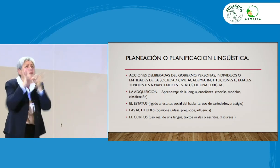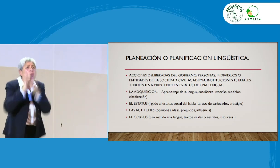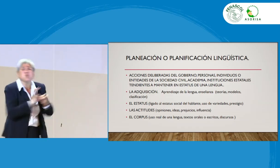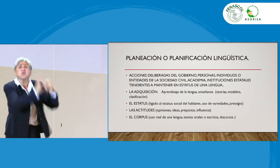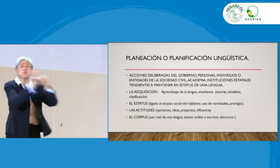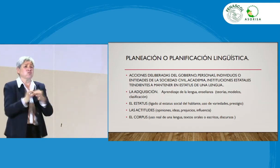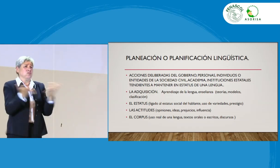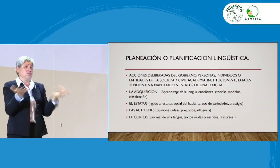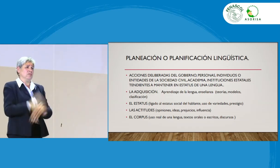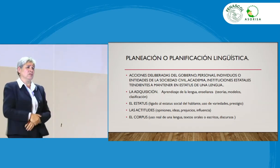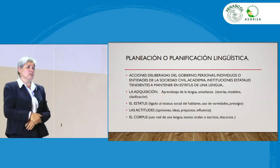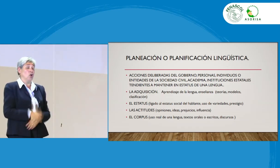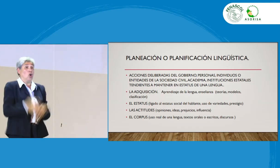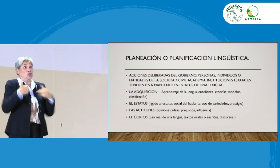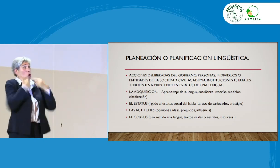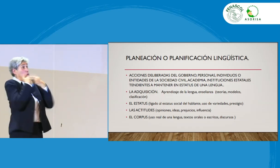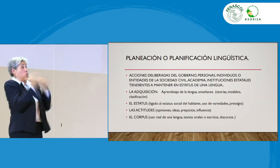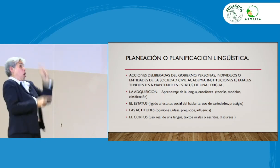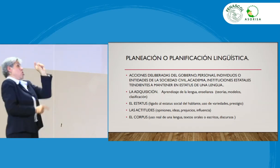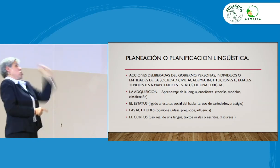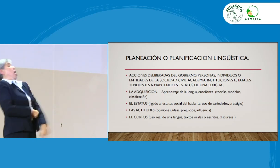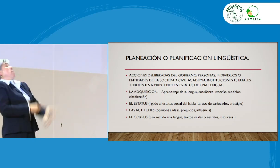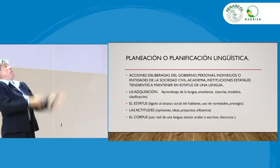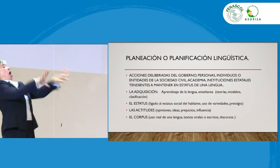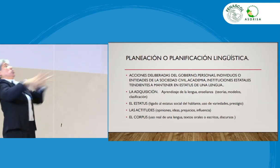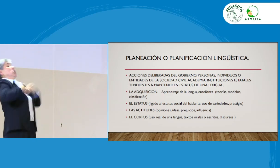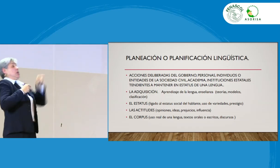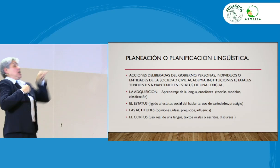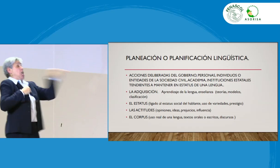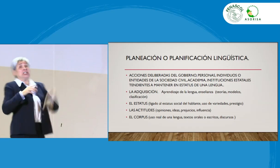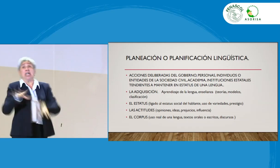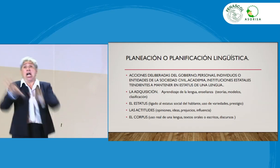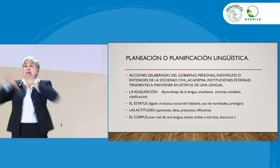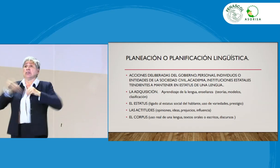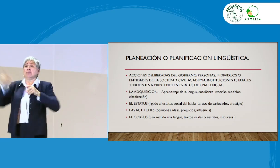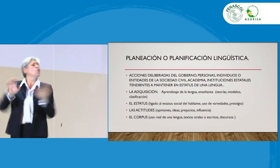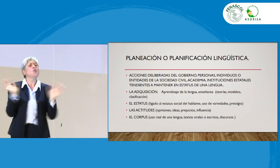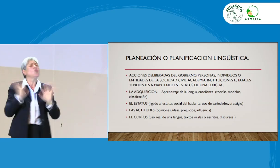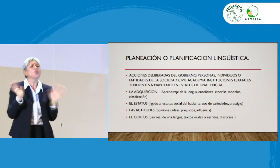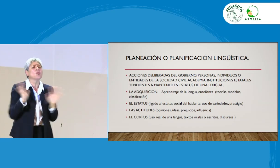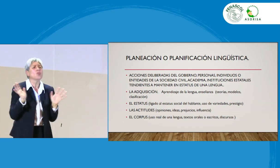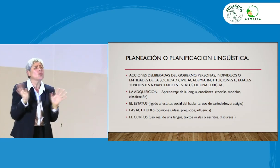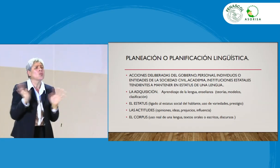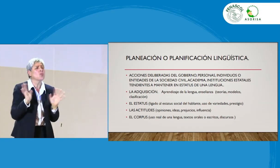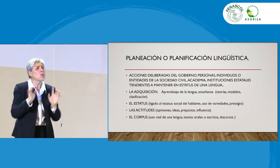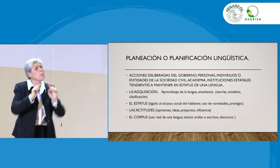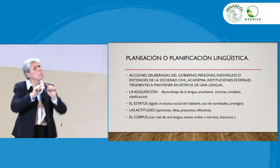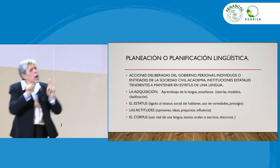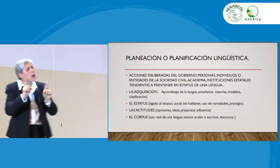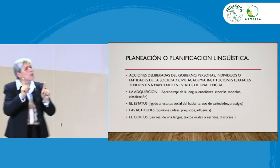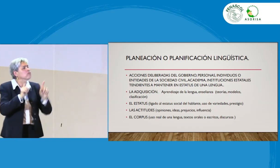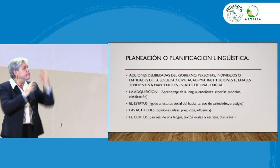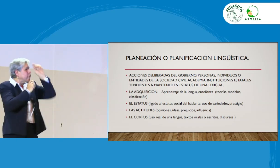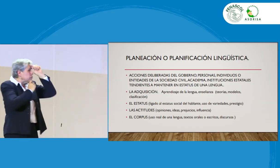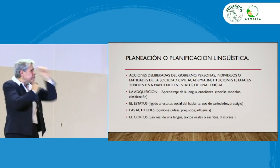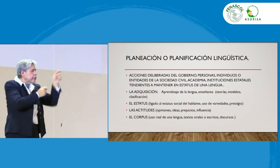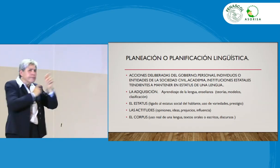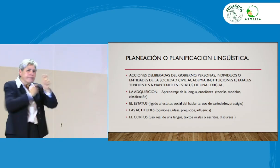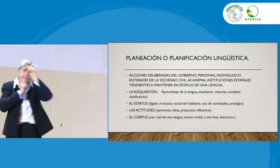tengamos, o unámonos, porque no es como soy de un lado o del otro, acepto un lado o del otro. No, respetemos